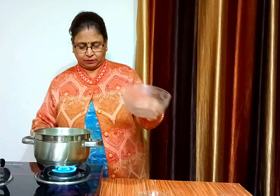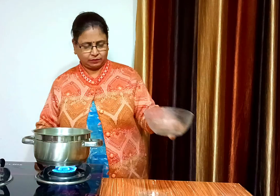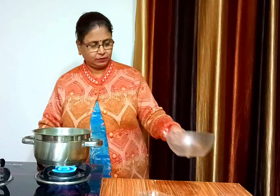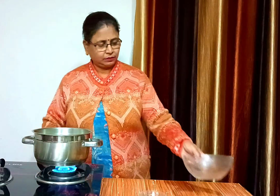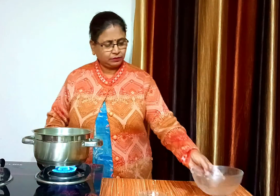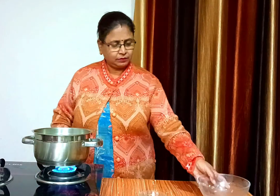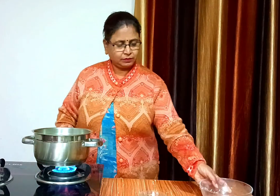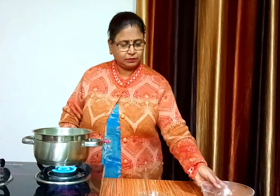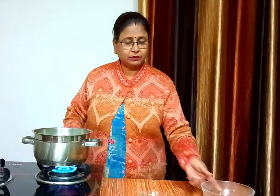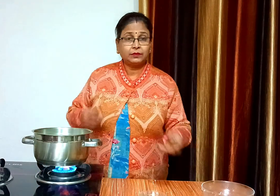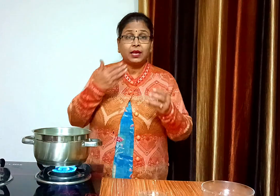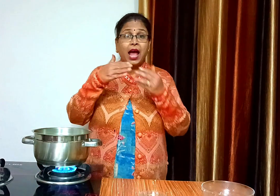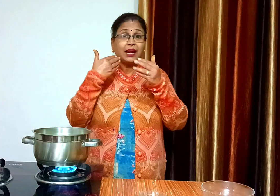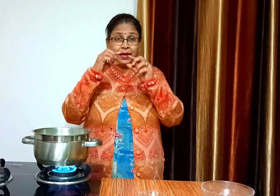अब इसमें एक तेज पत्ता